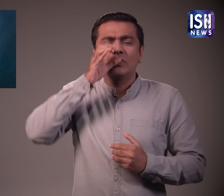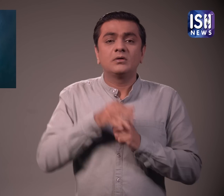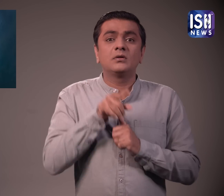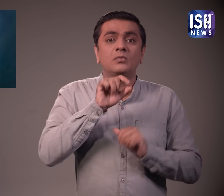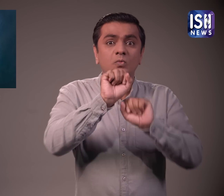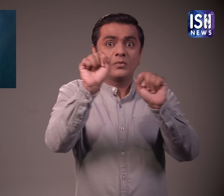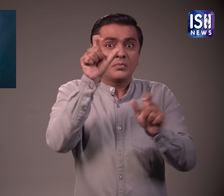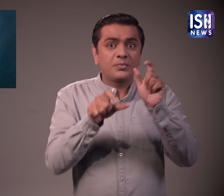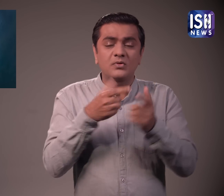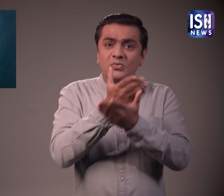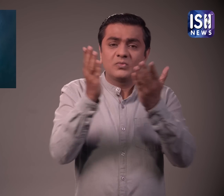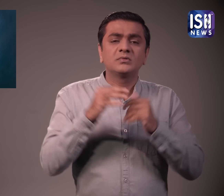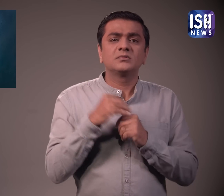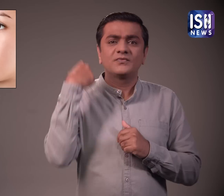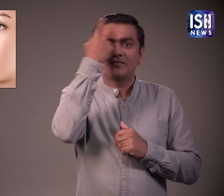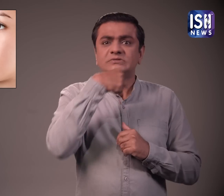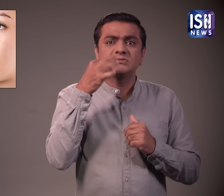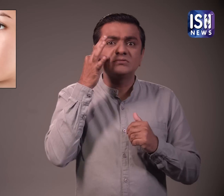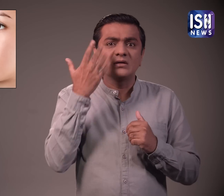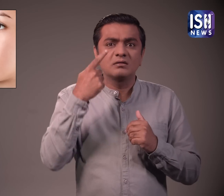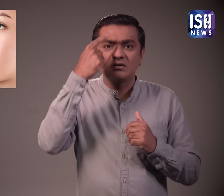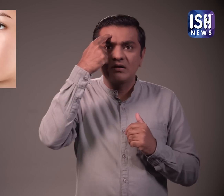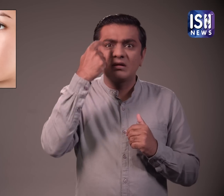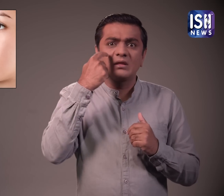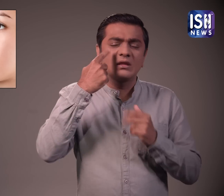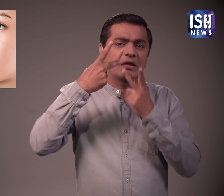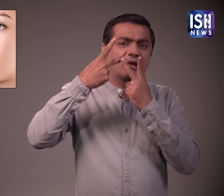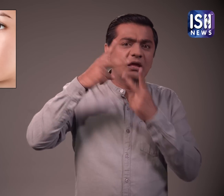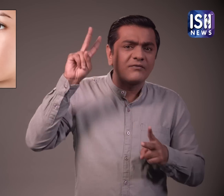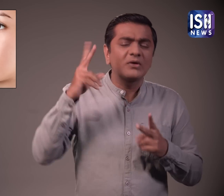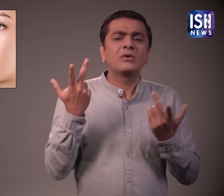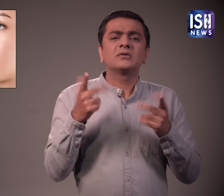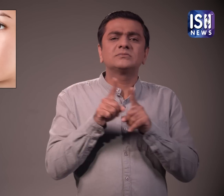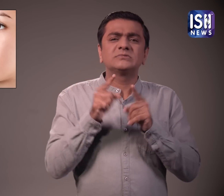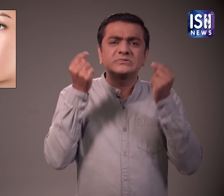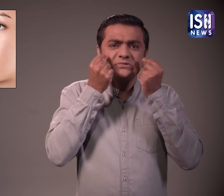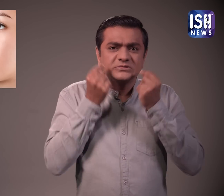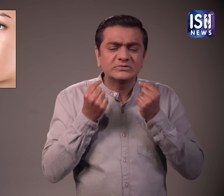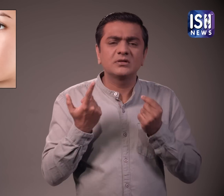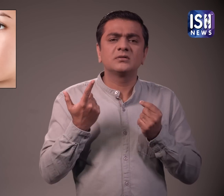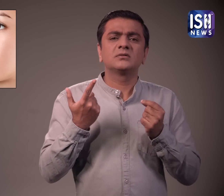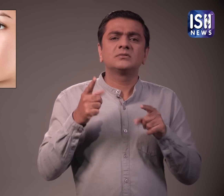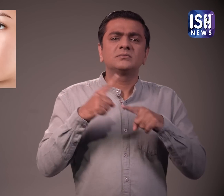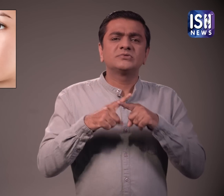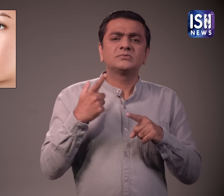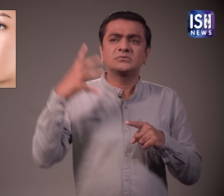होने वाले नुकसान और त्वचा की आसमान रंगत का इलाज कर सकते है